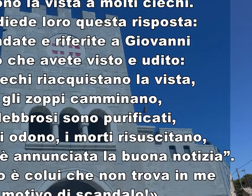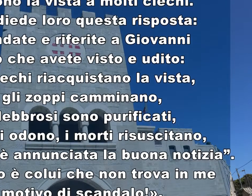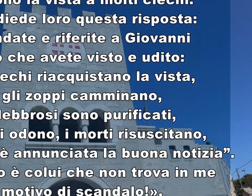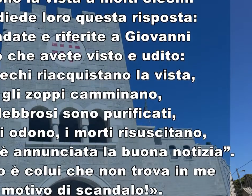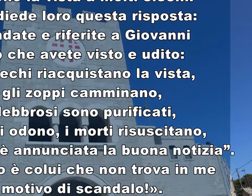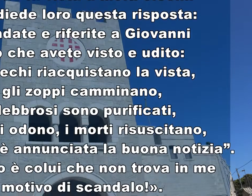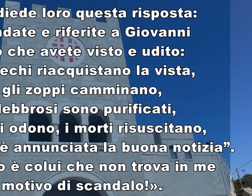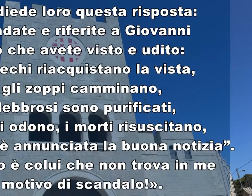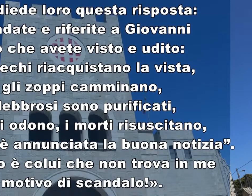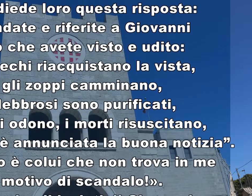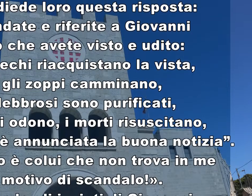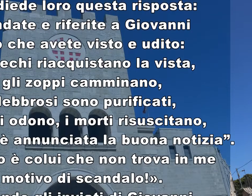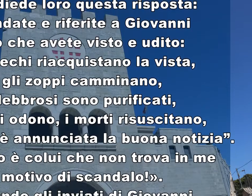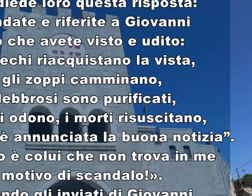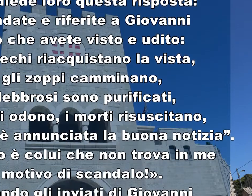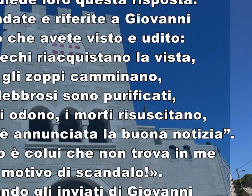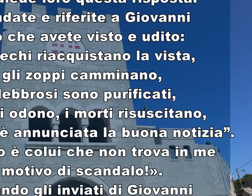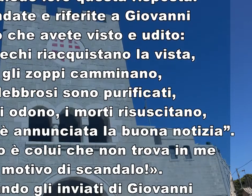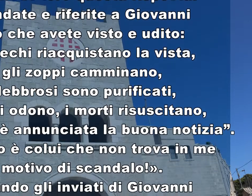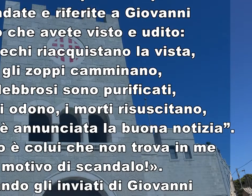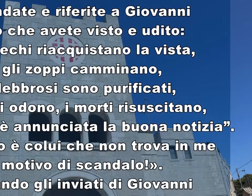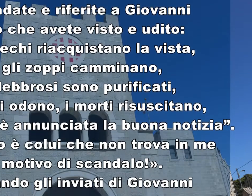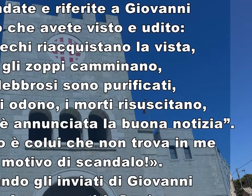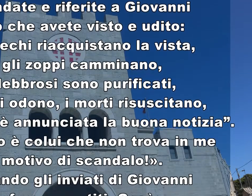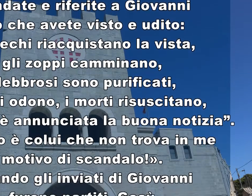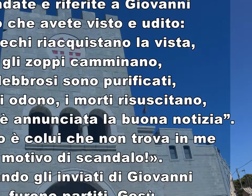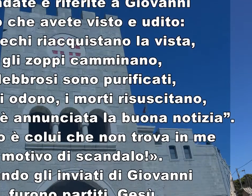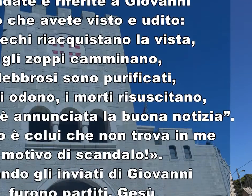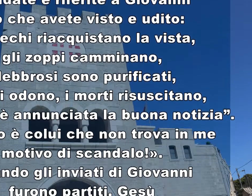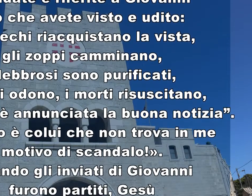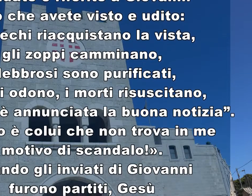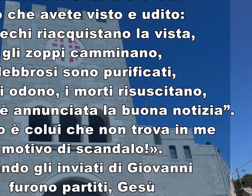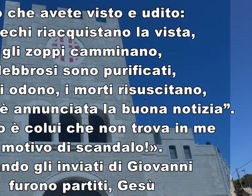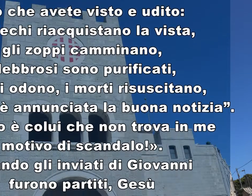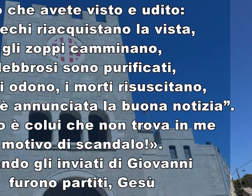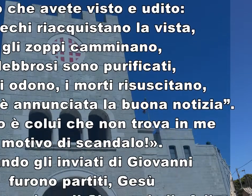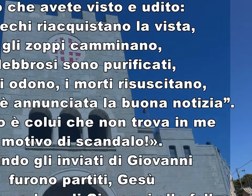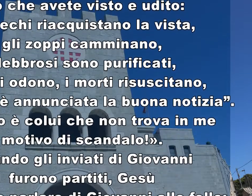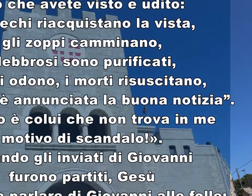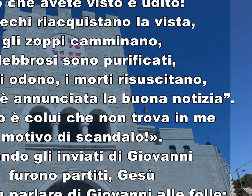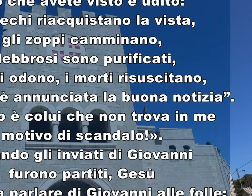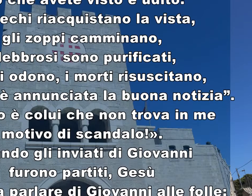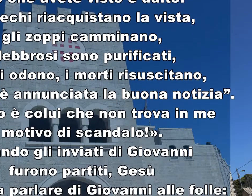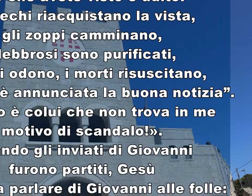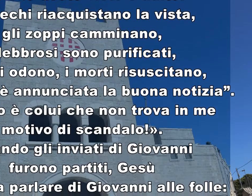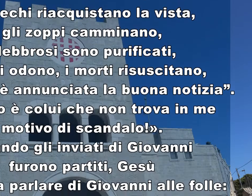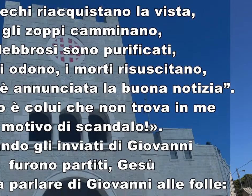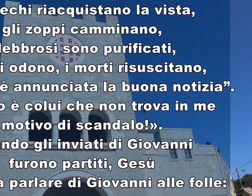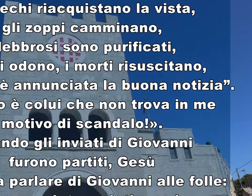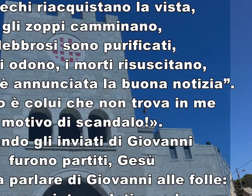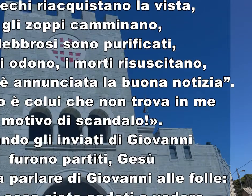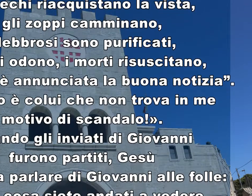Ai poveri è annunciata la buona notizia E beato è colui che non trova in me motivo di